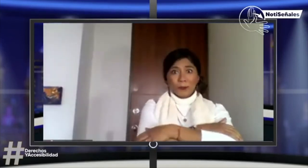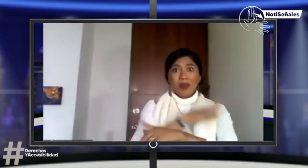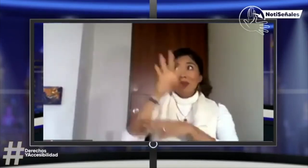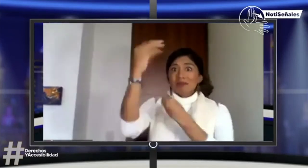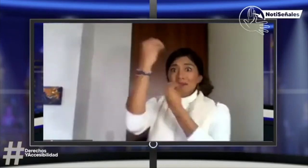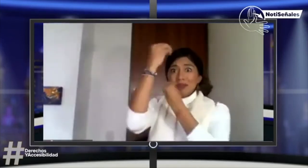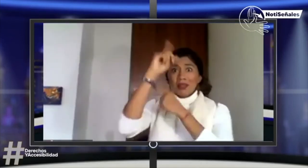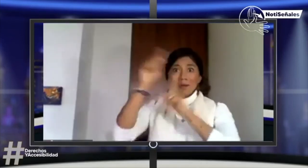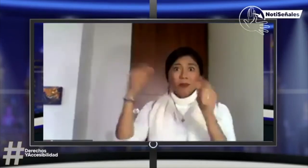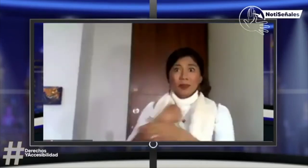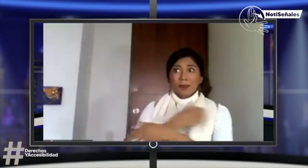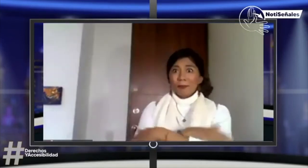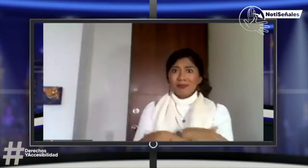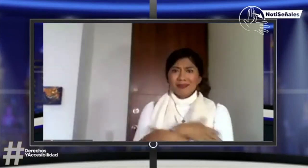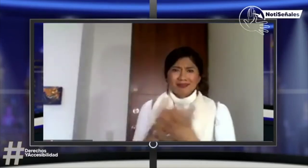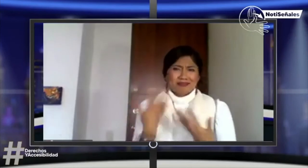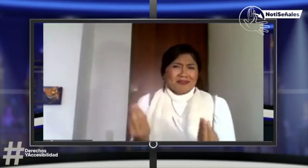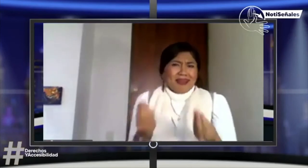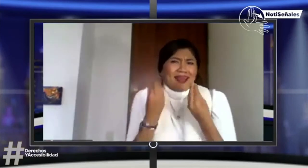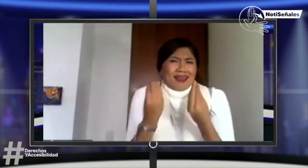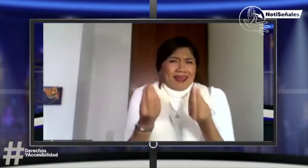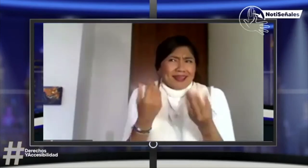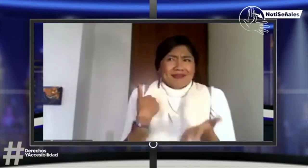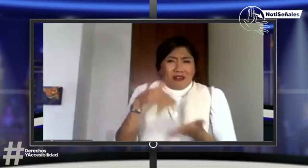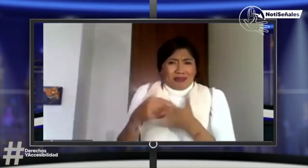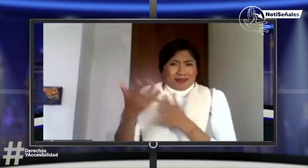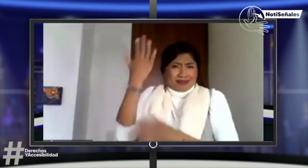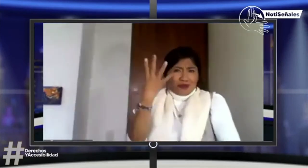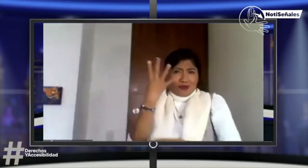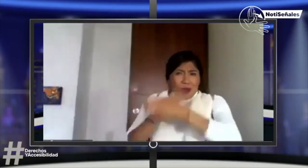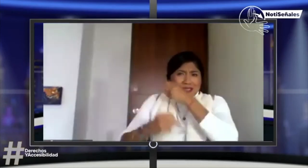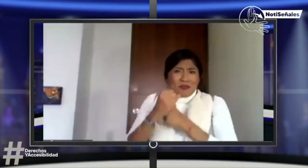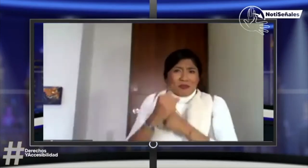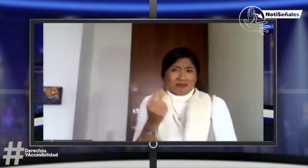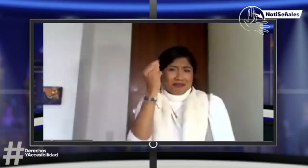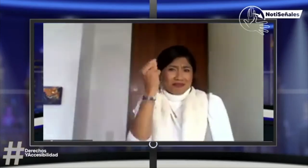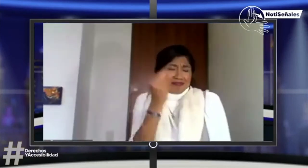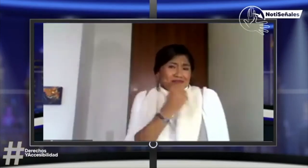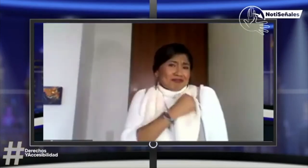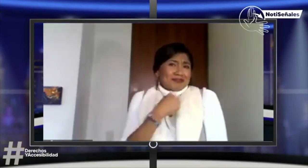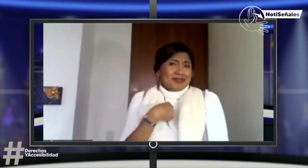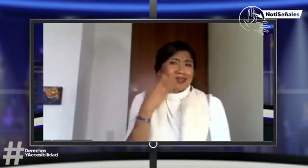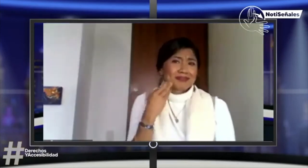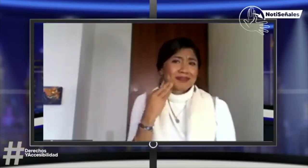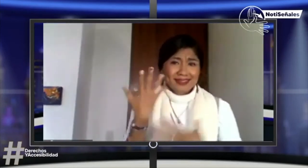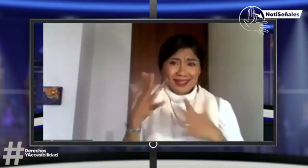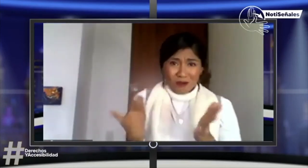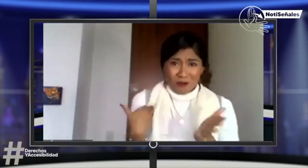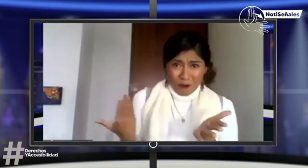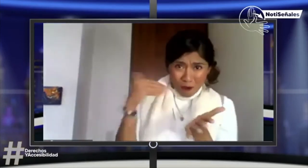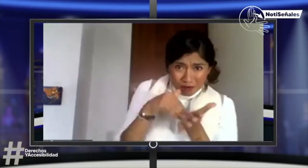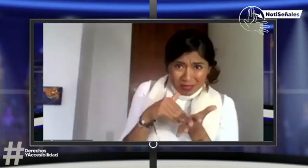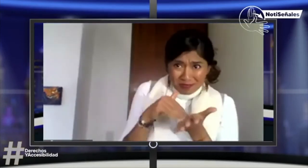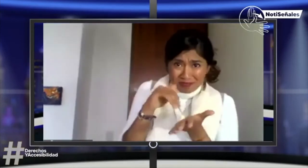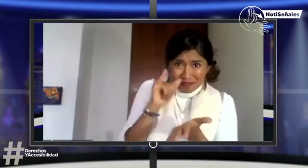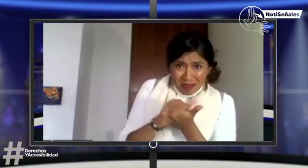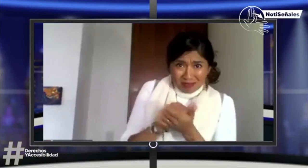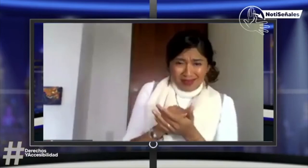no voy a vivir esa experiencia, ni voy a estar allí sin entender qué es lo que se dice. Pues yo ya tenía esa experiencia que me marcó de hace cuatro